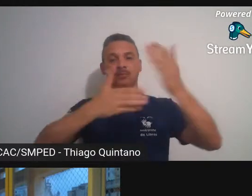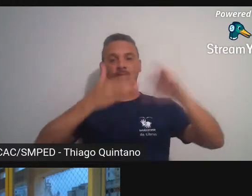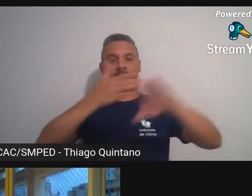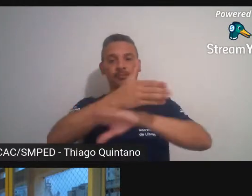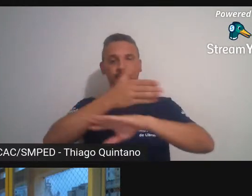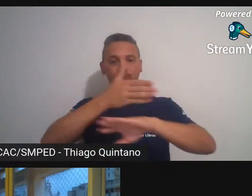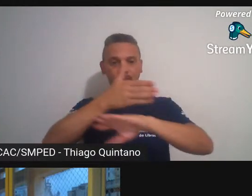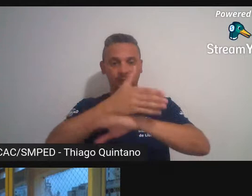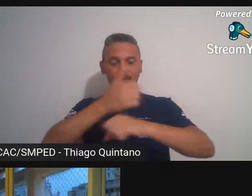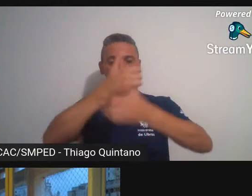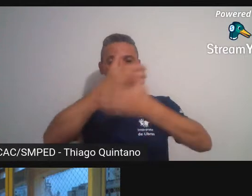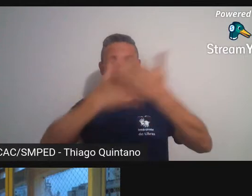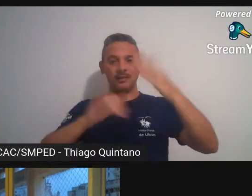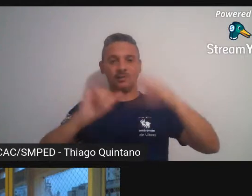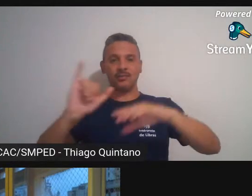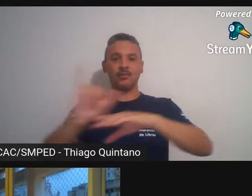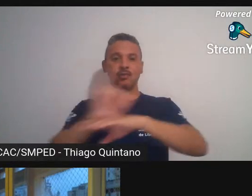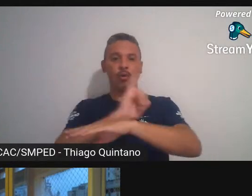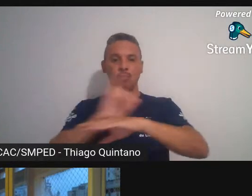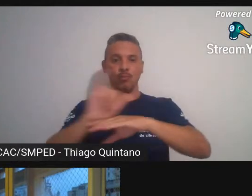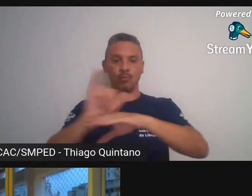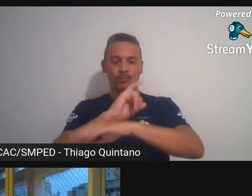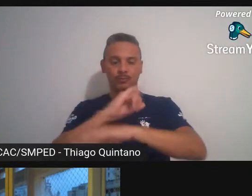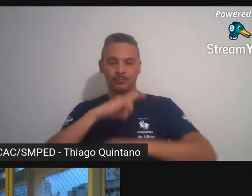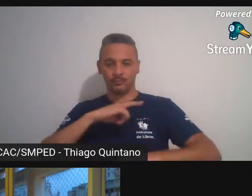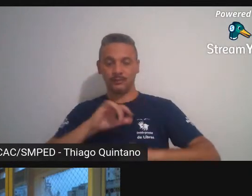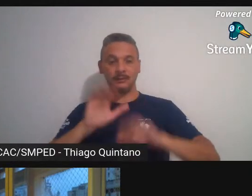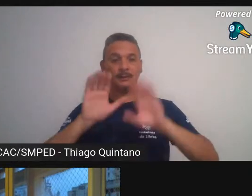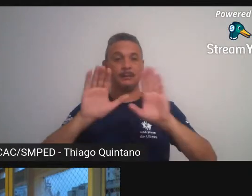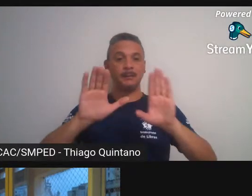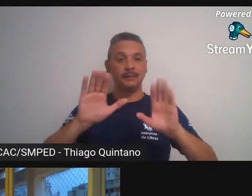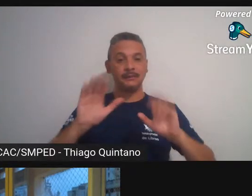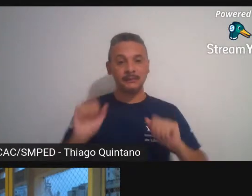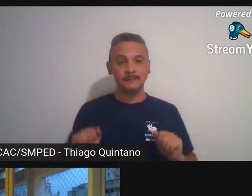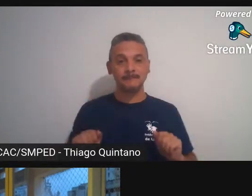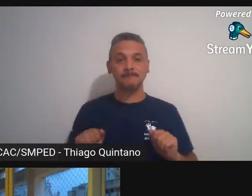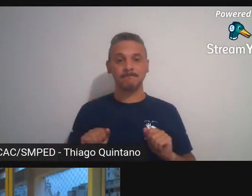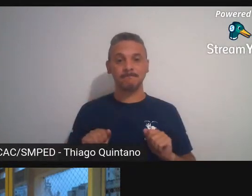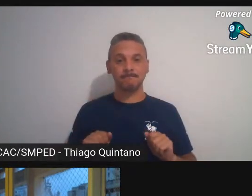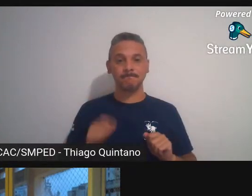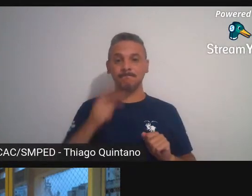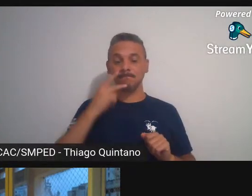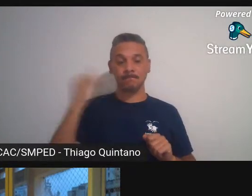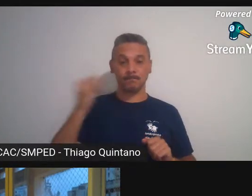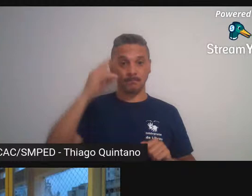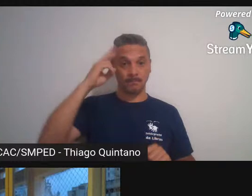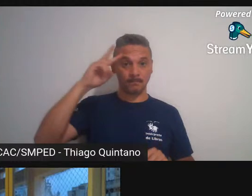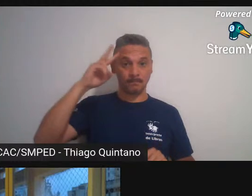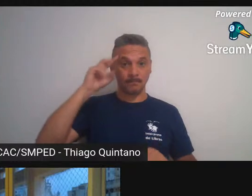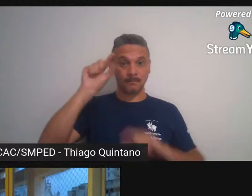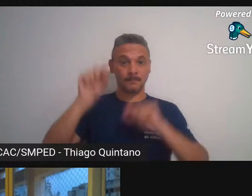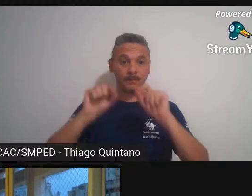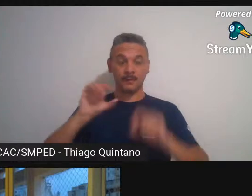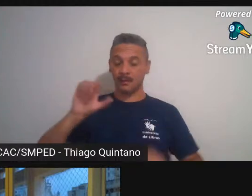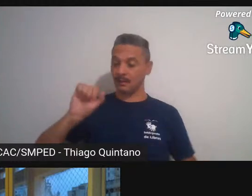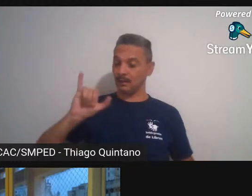chat do Youtube mas eu queria lembrar Caio